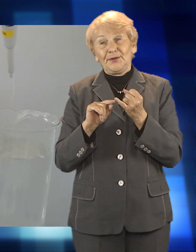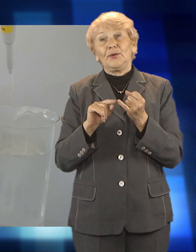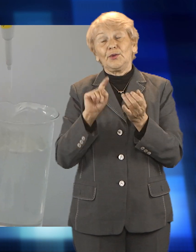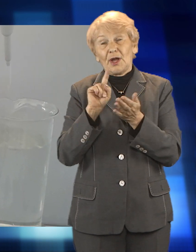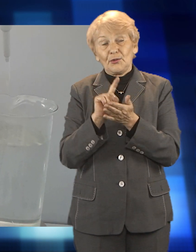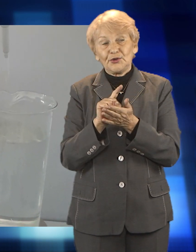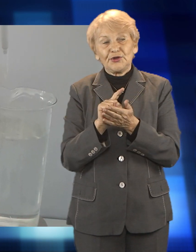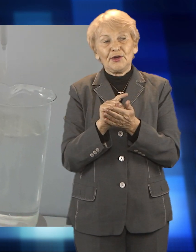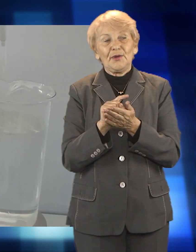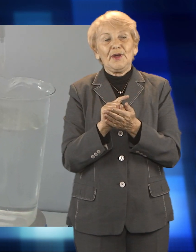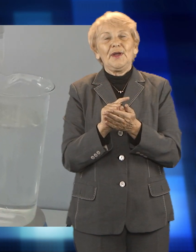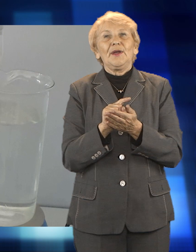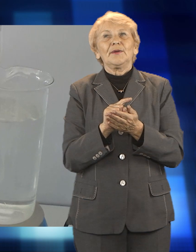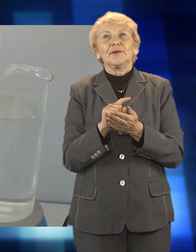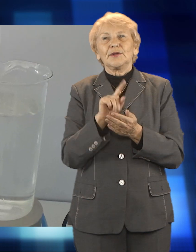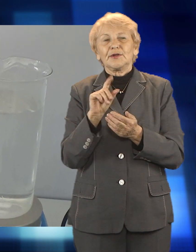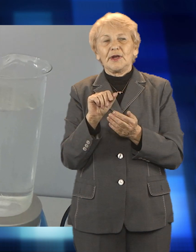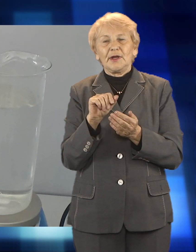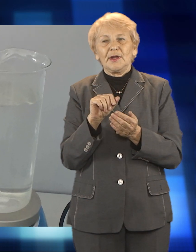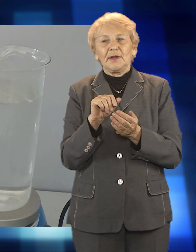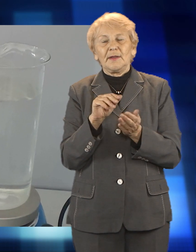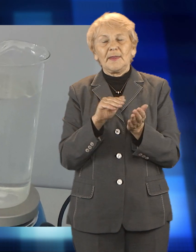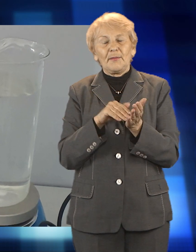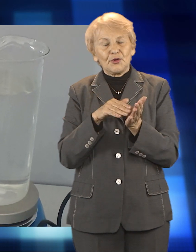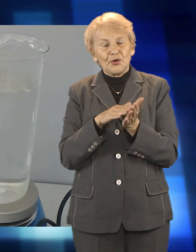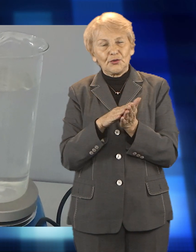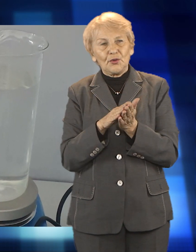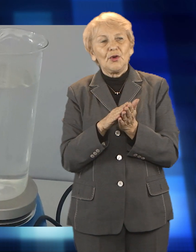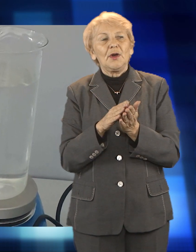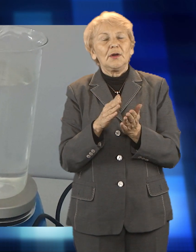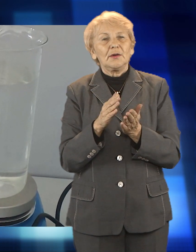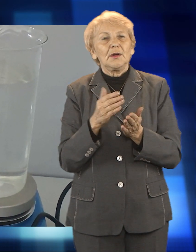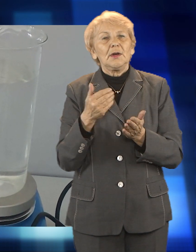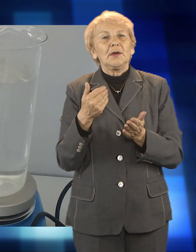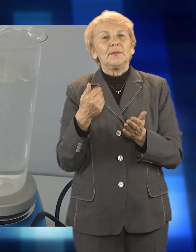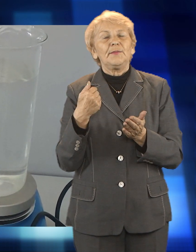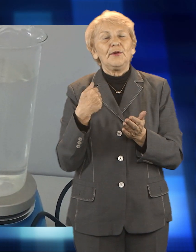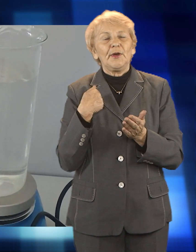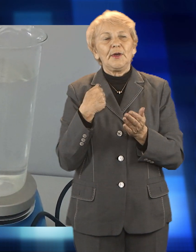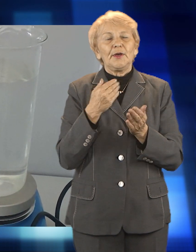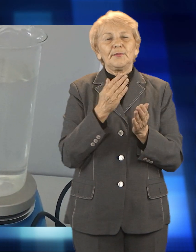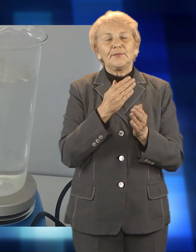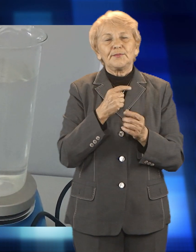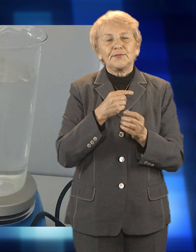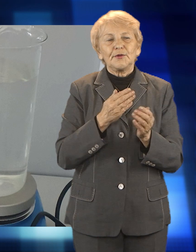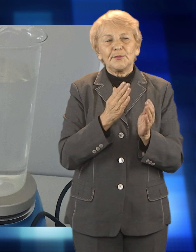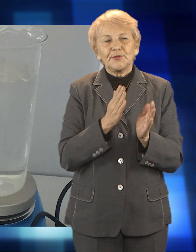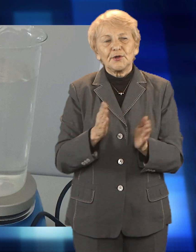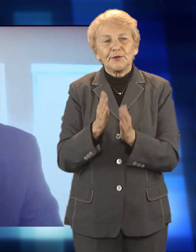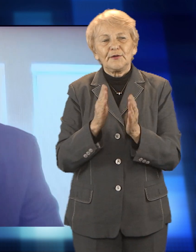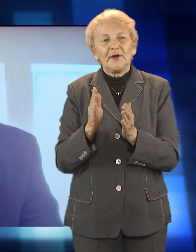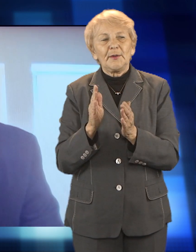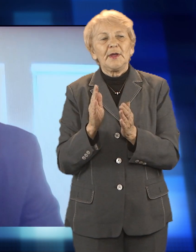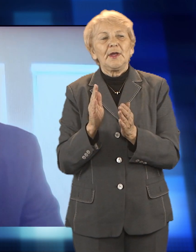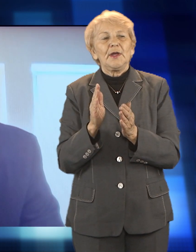gotowości. No i dzięki temu w czasie, kiedy występował na rynku największy jego niedobór, wodociągi produkowały